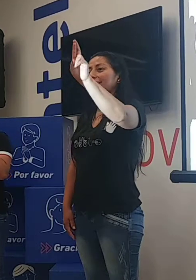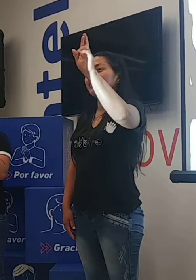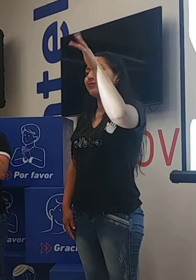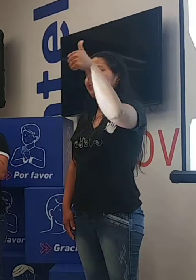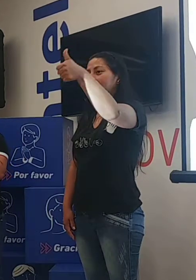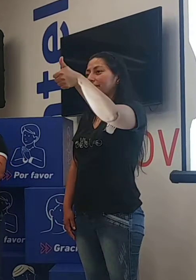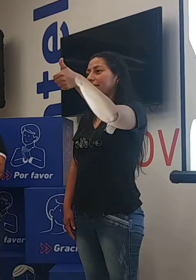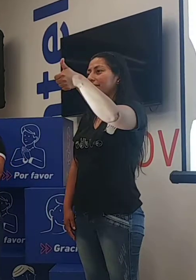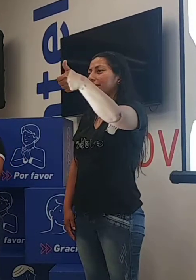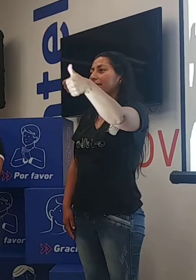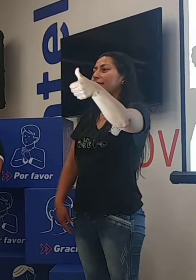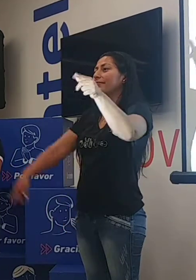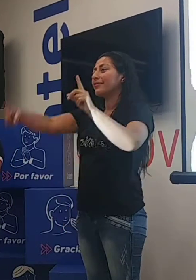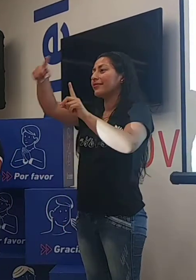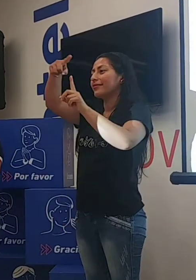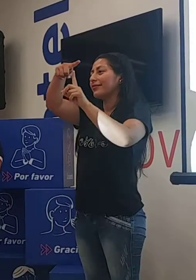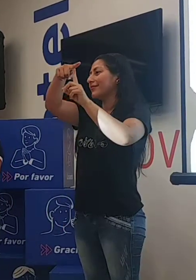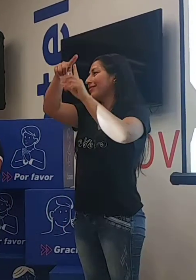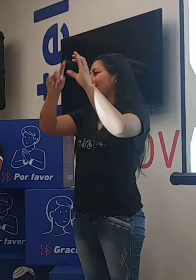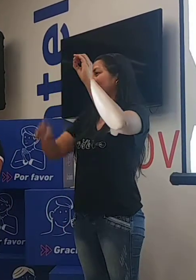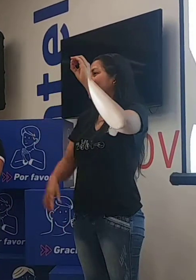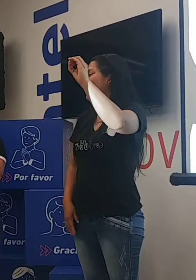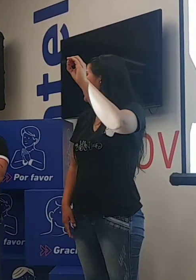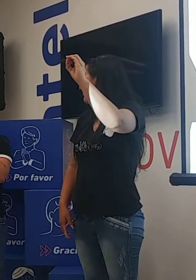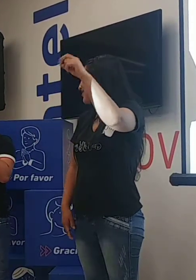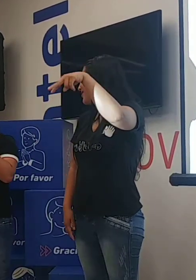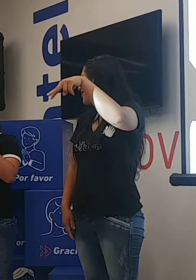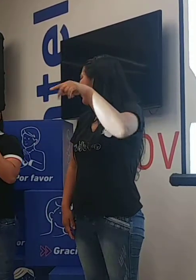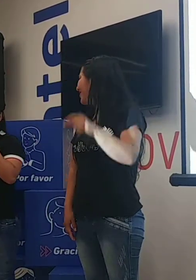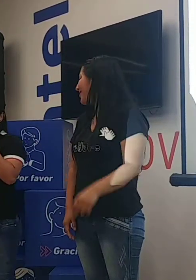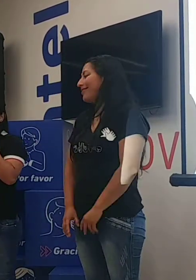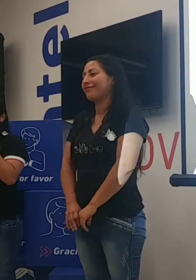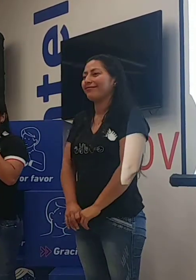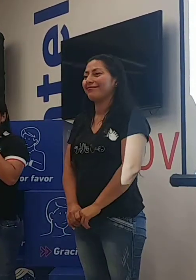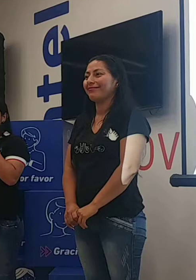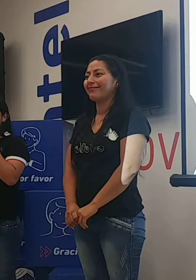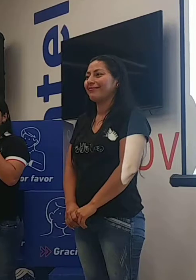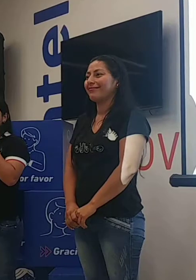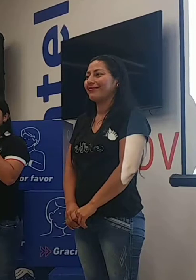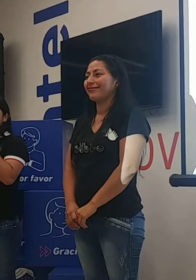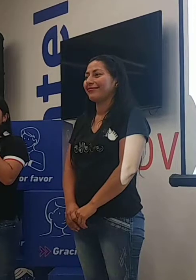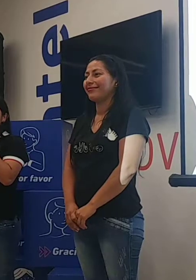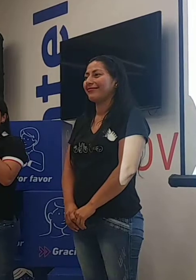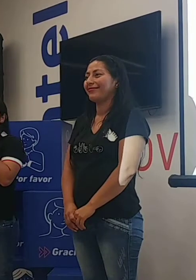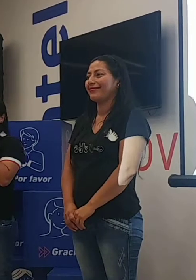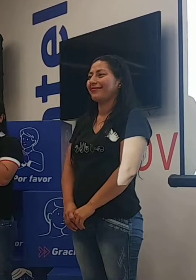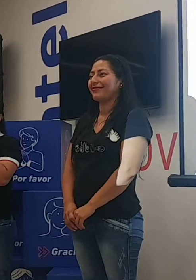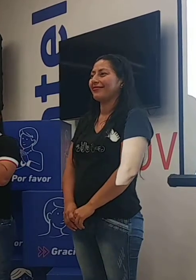Ra Tom R Hacia abajo